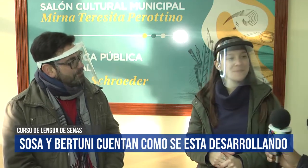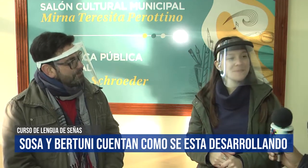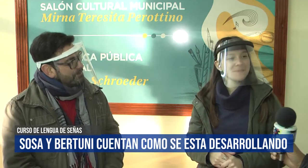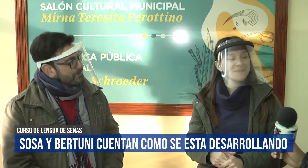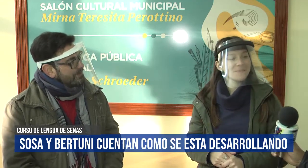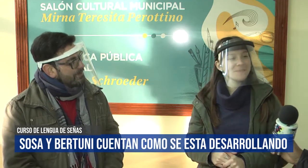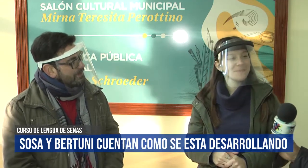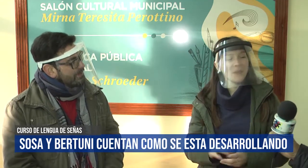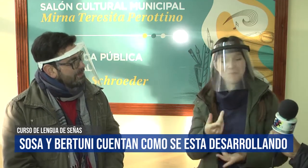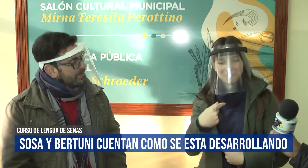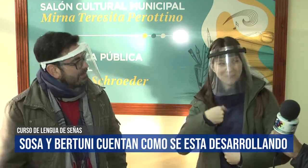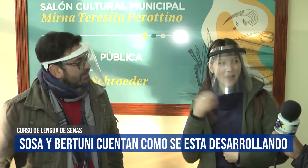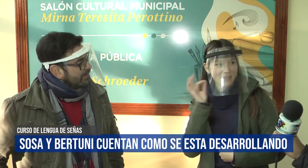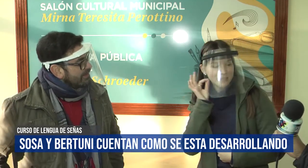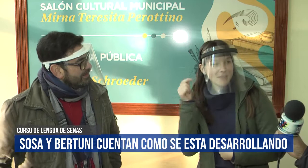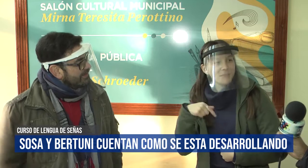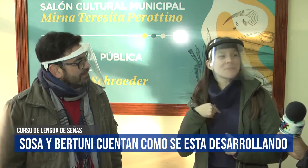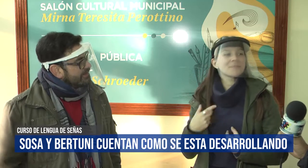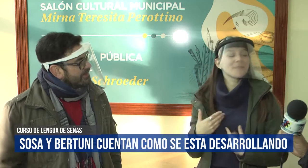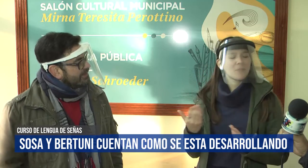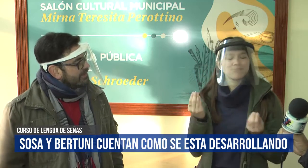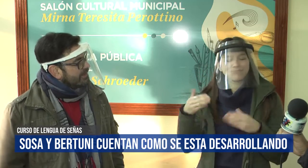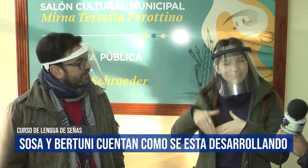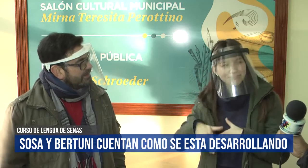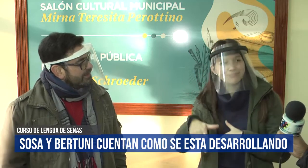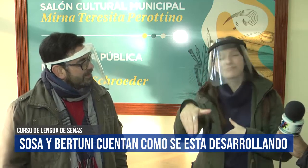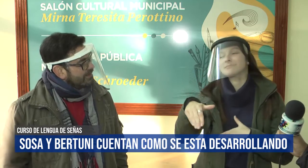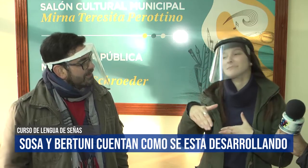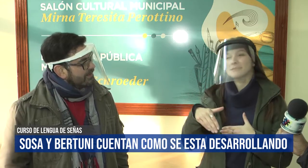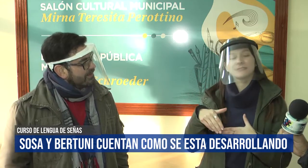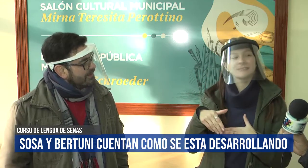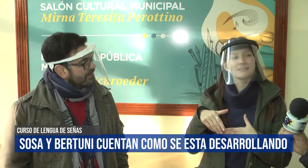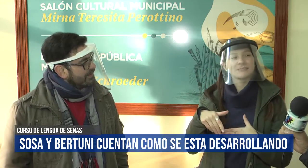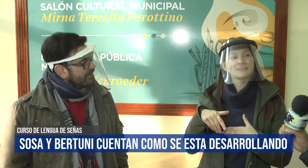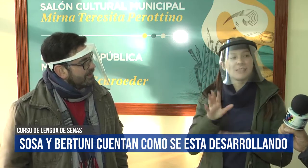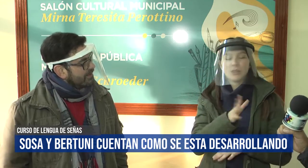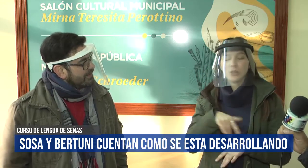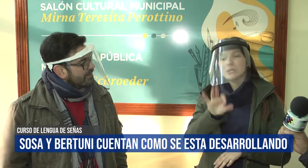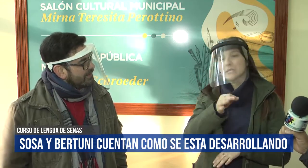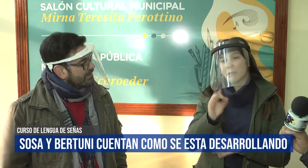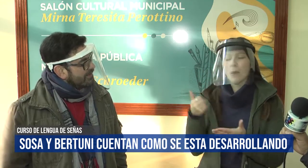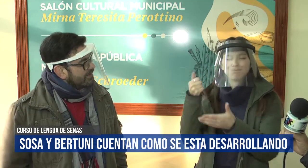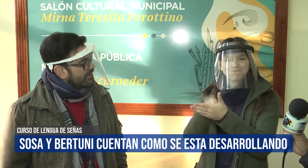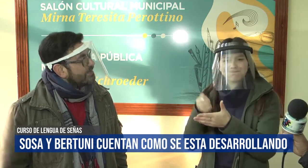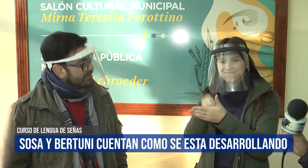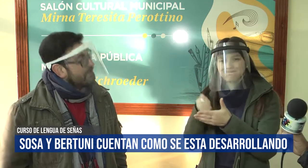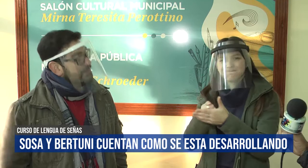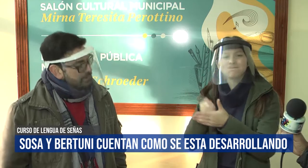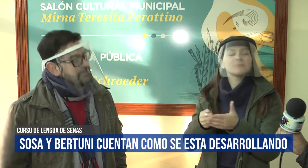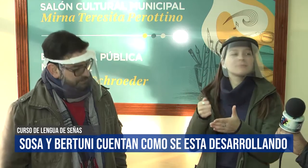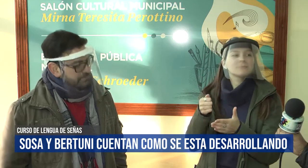Clary, bueno, hay que seguir, hay que avanzar. Sabemos todos y es una lucha constante justamente la de la